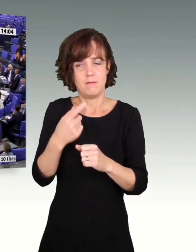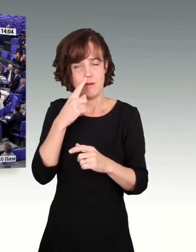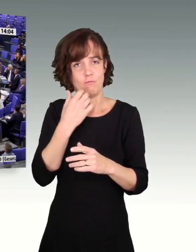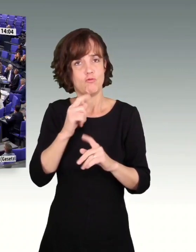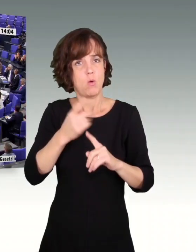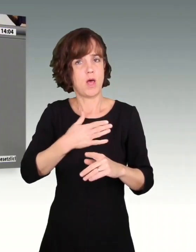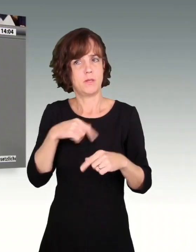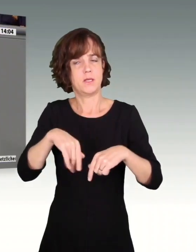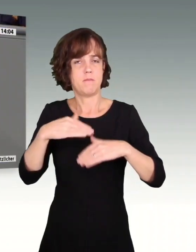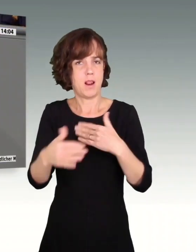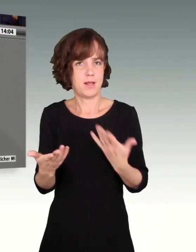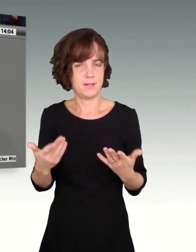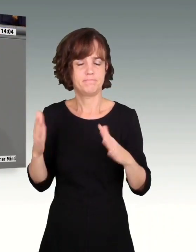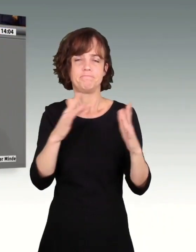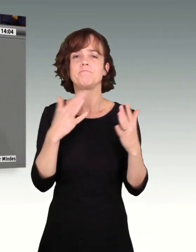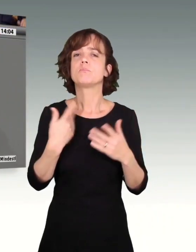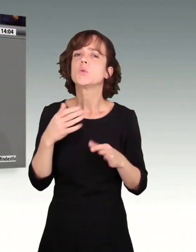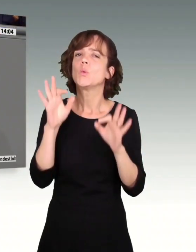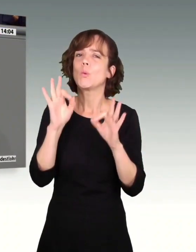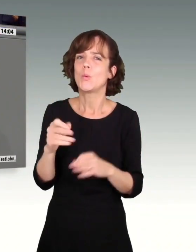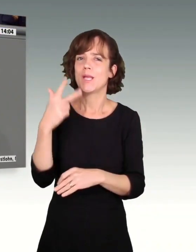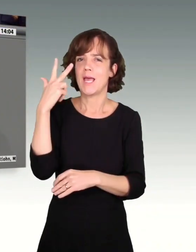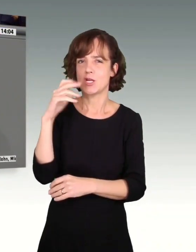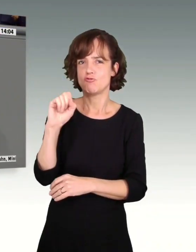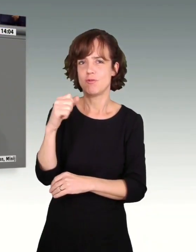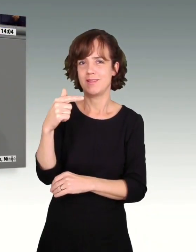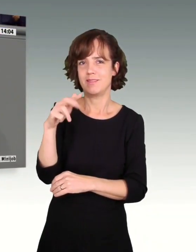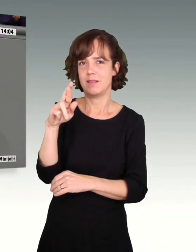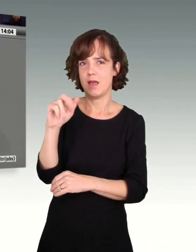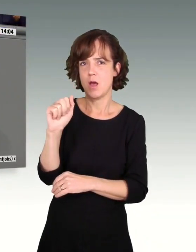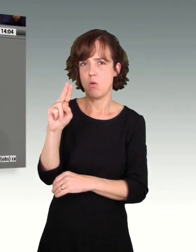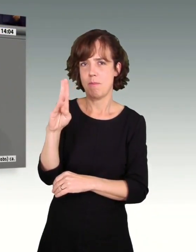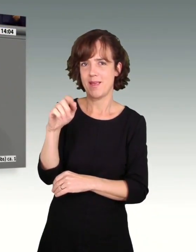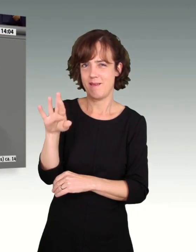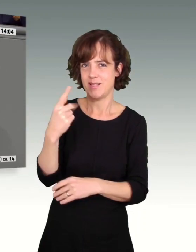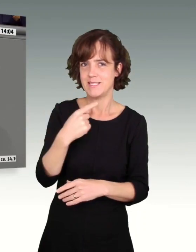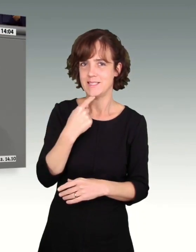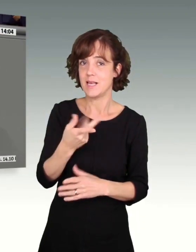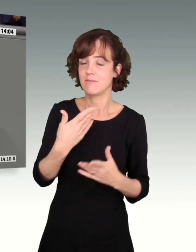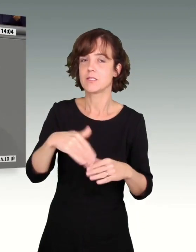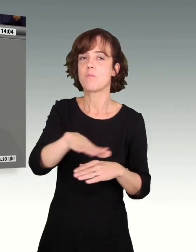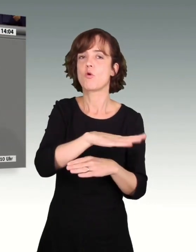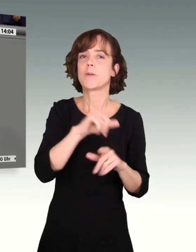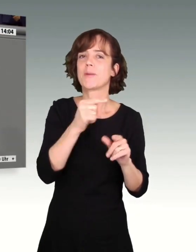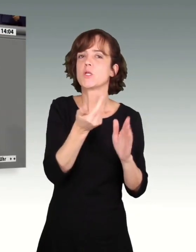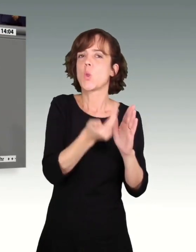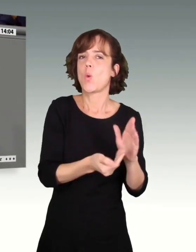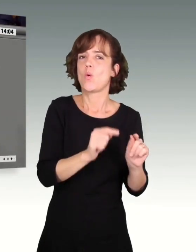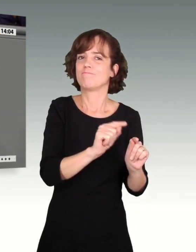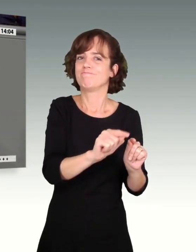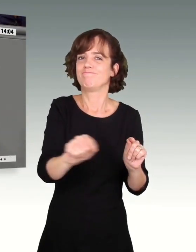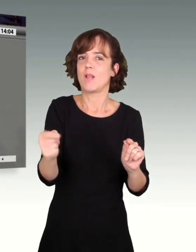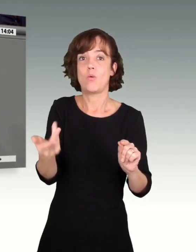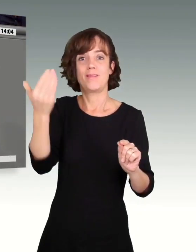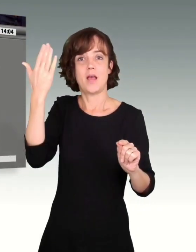Ich fand das auch gut, was Herr Straubinger gesagt hat zum Thema Branchenmindestlöhne und wie viele es